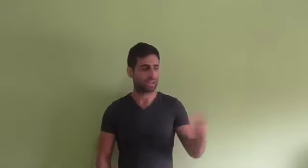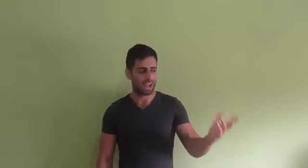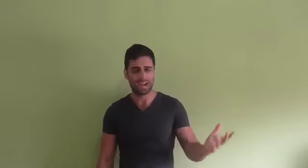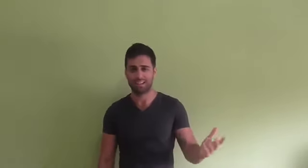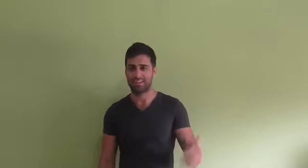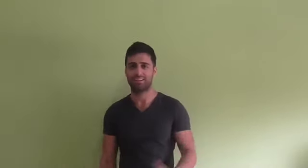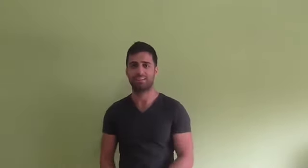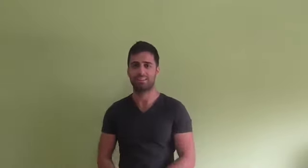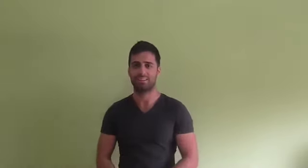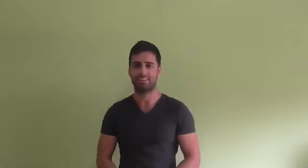relájate,